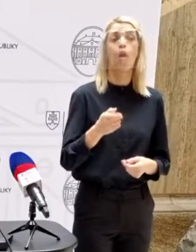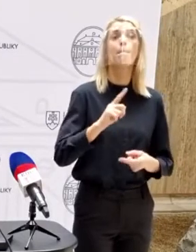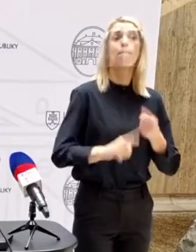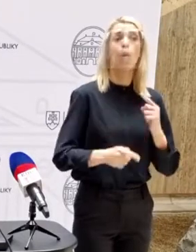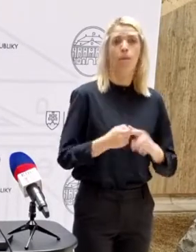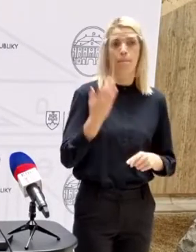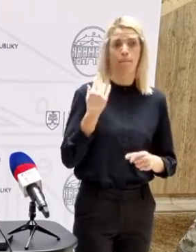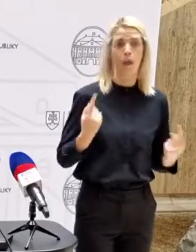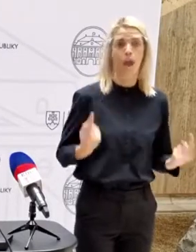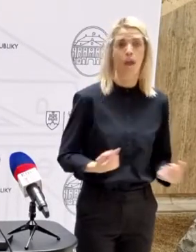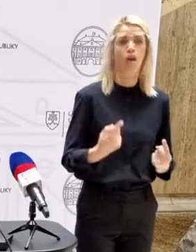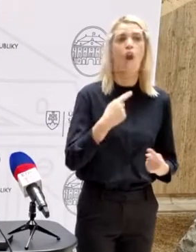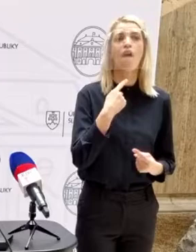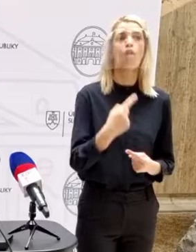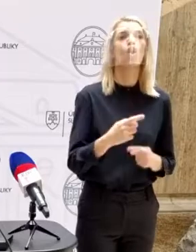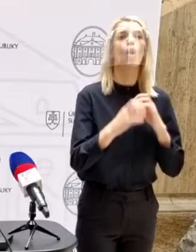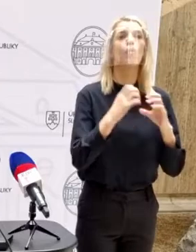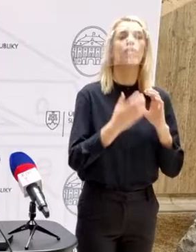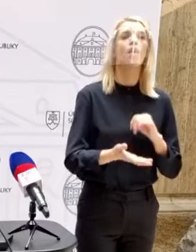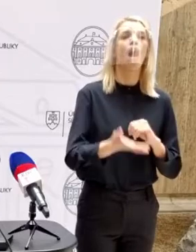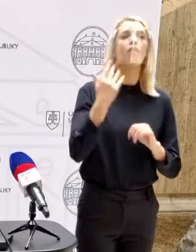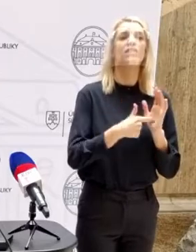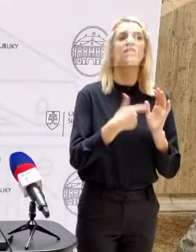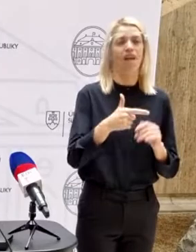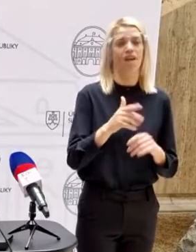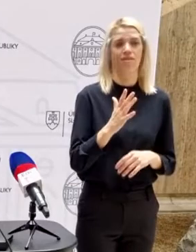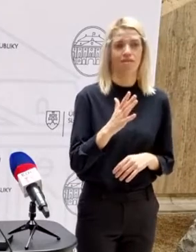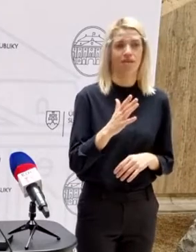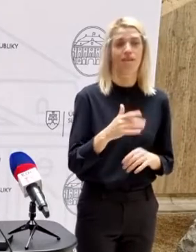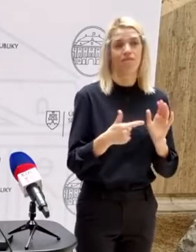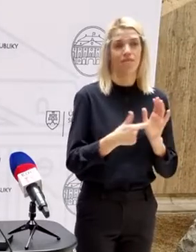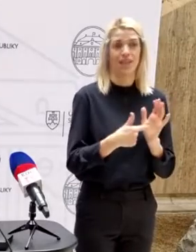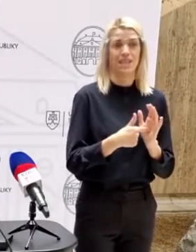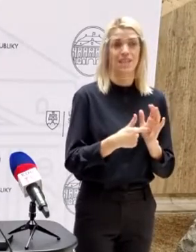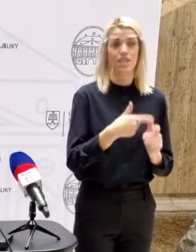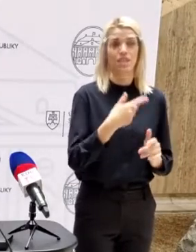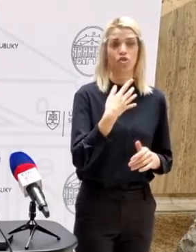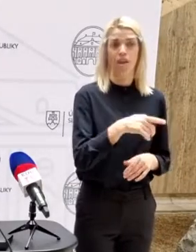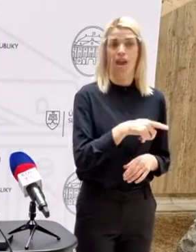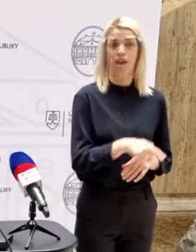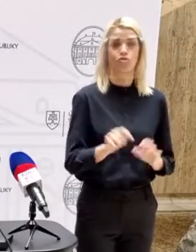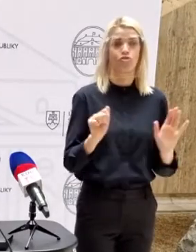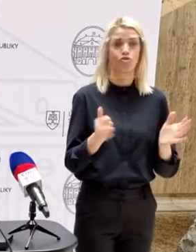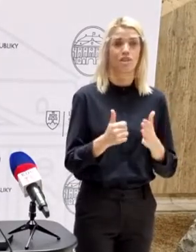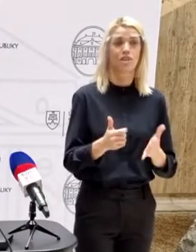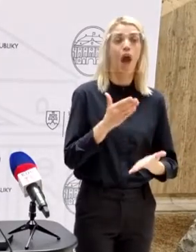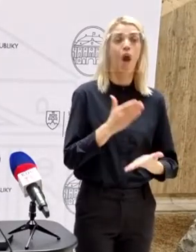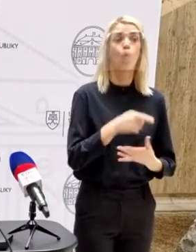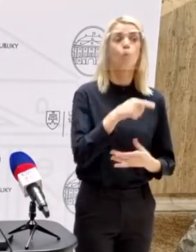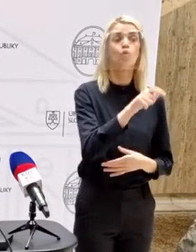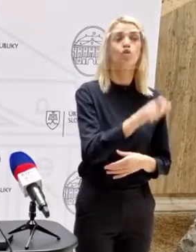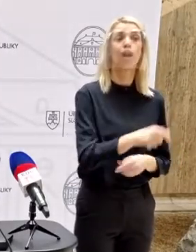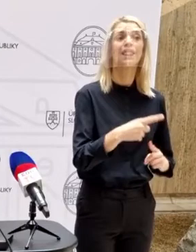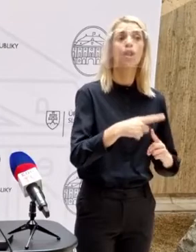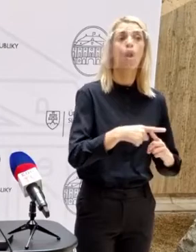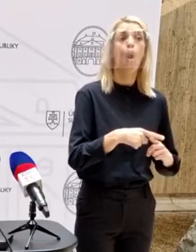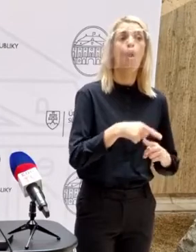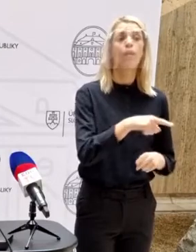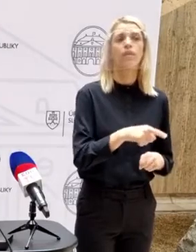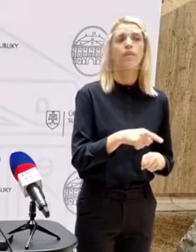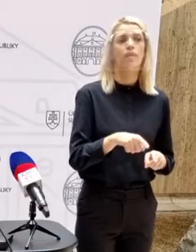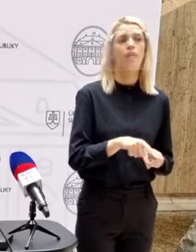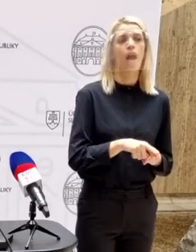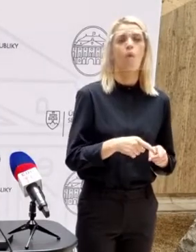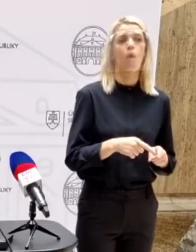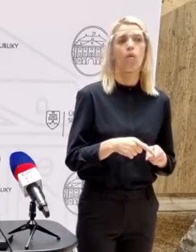aktívna. Nie je to tak, ako tvrdil na, že to je komunikácia z roku 2012. Bavíme sa o komunikácii s osobou, ktorá už vtedy nebola úplne bez závadová, alebo